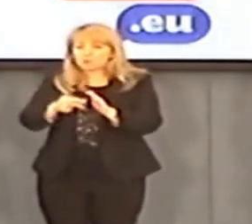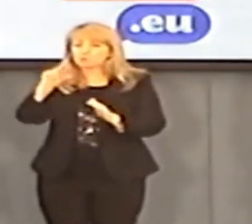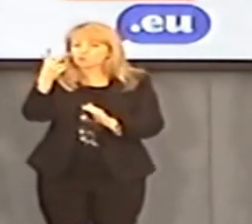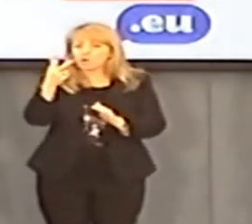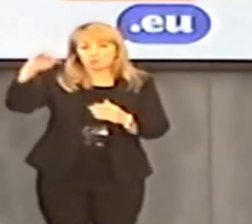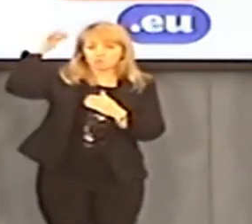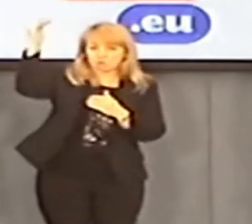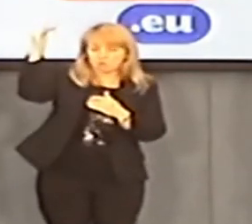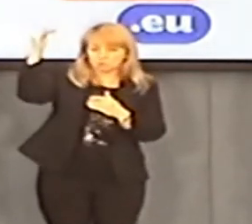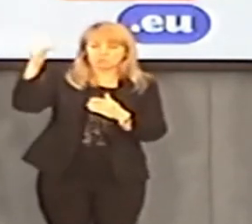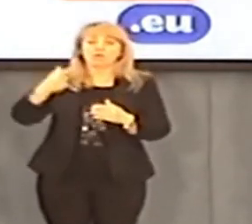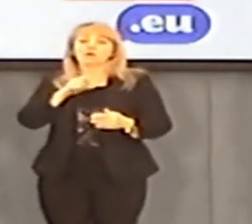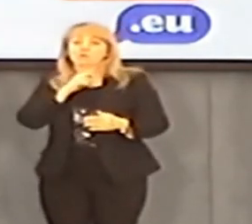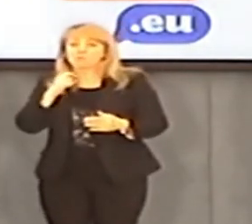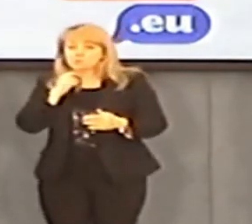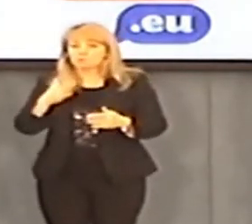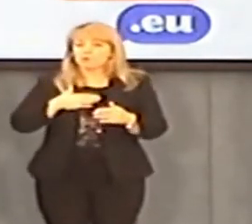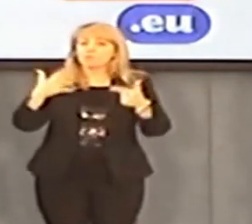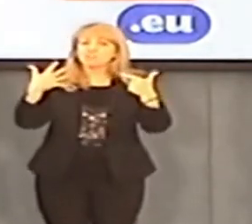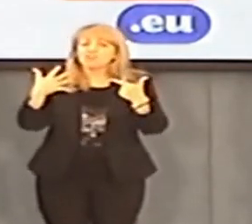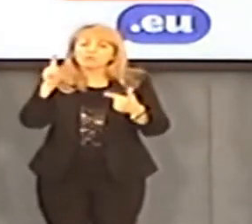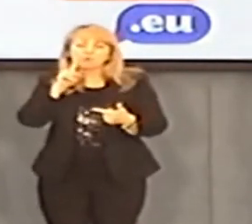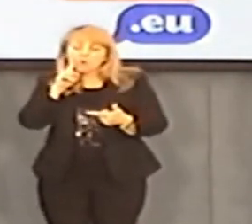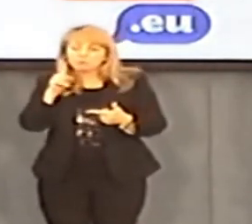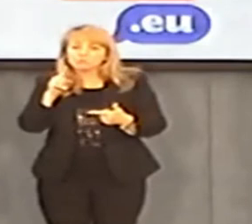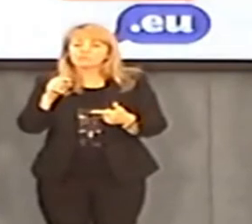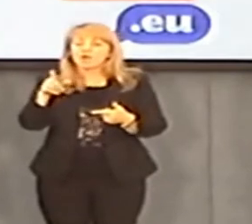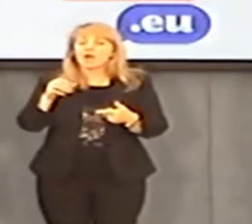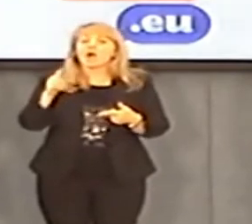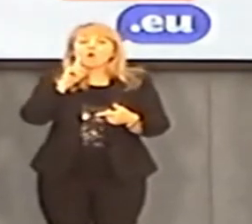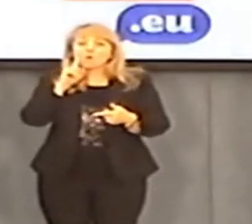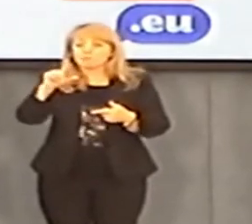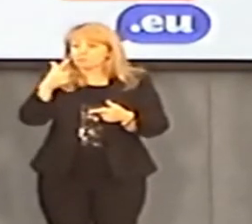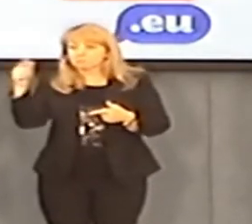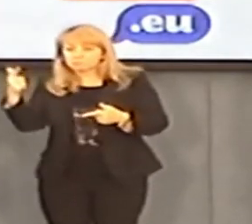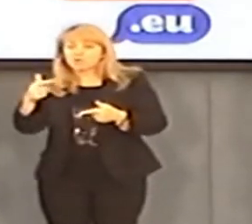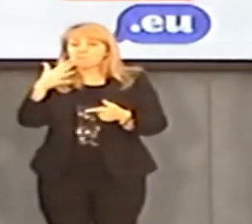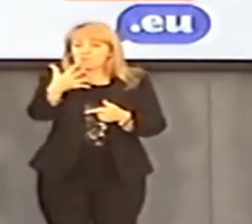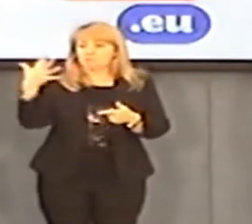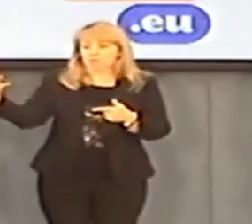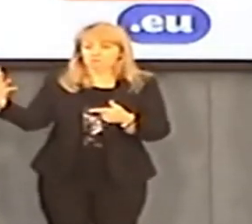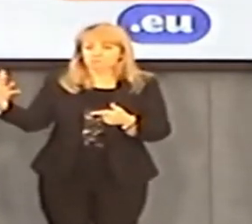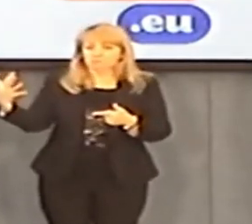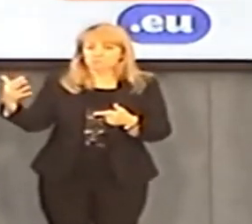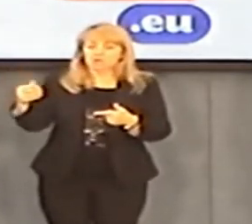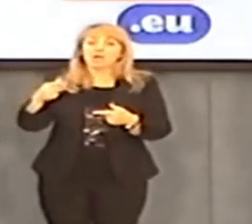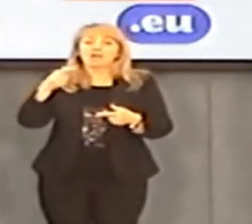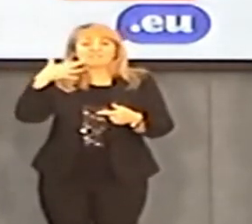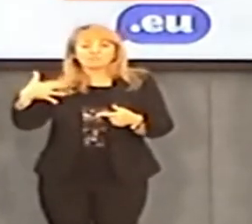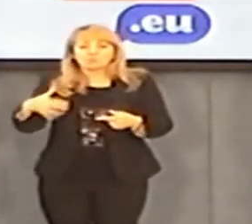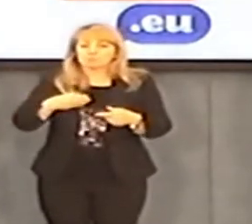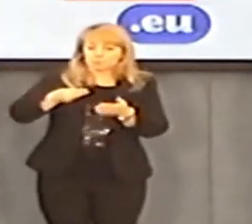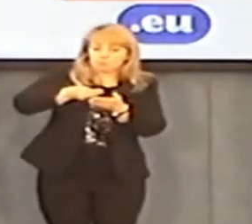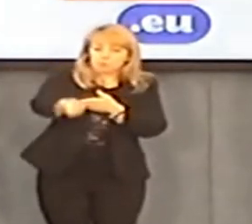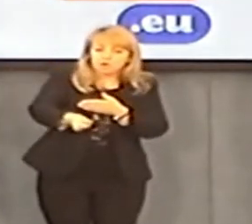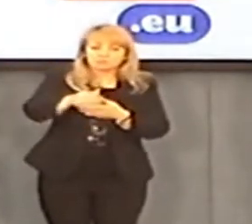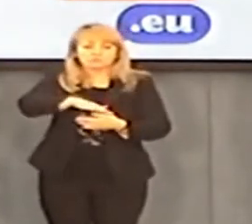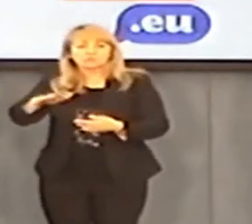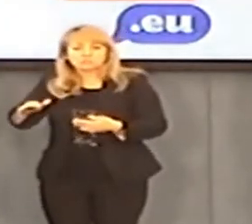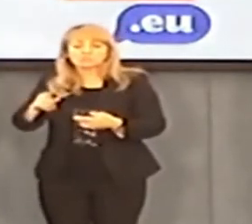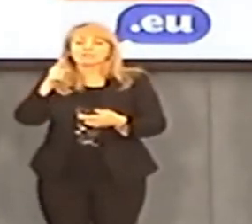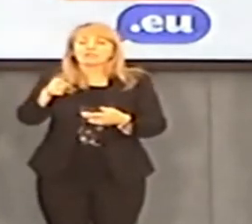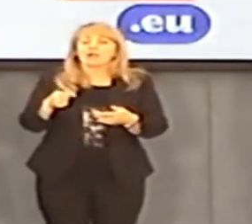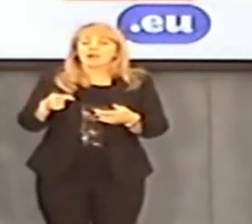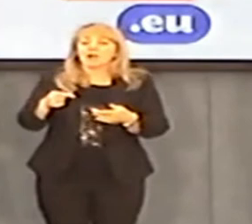Espinal zeznał, że dzieci zostały rozdzielone na noc do pokoi trzech dorosłych. Arcybiskup dostał siedmiu chłopców, a